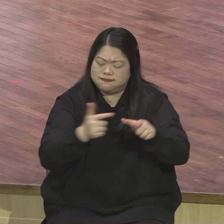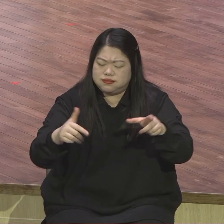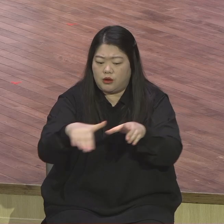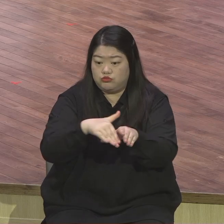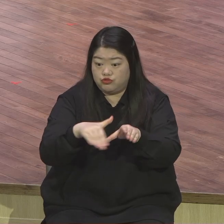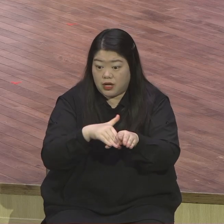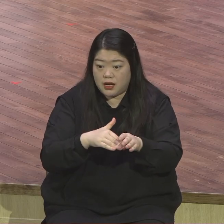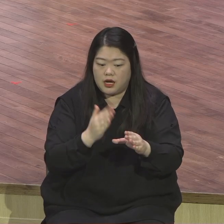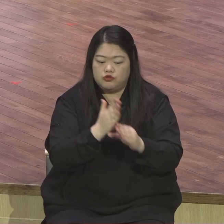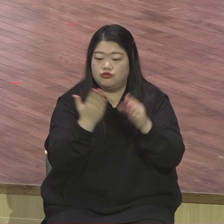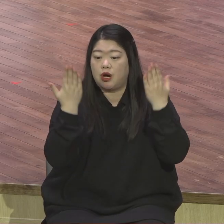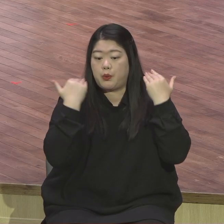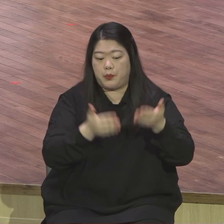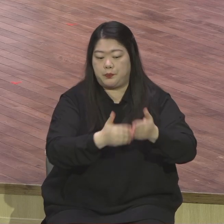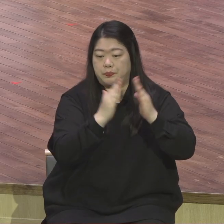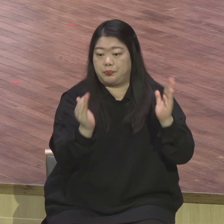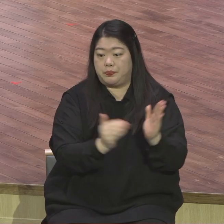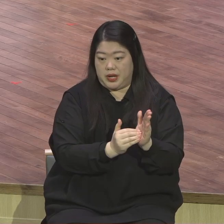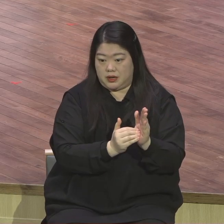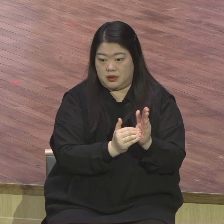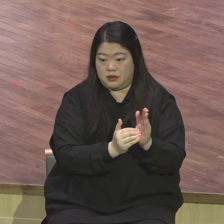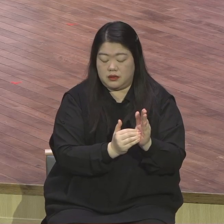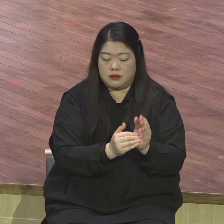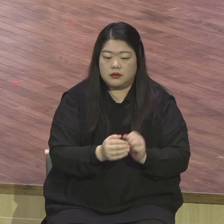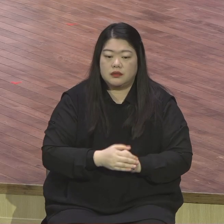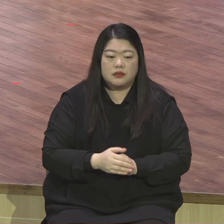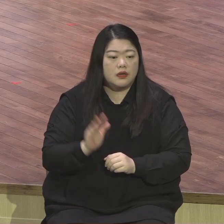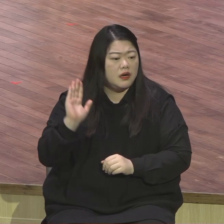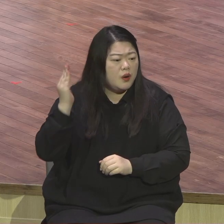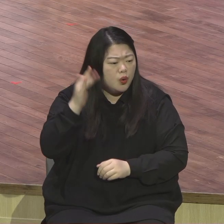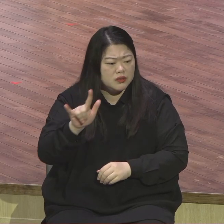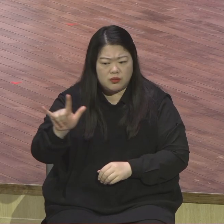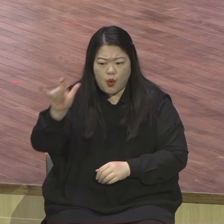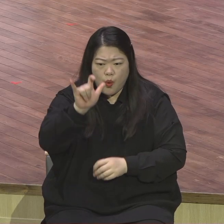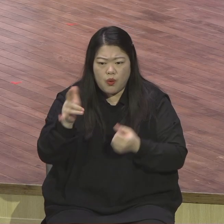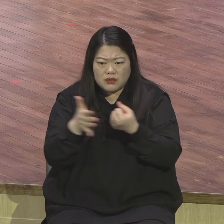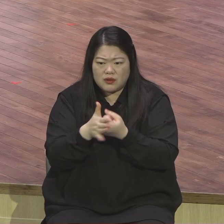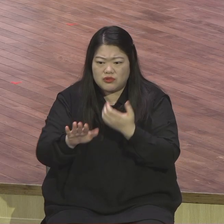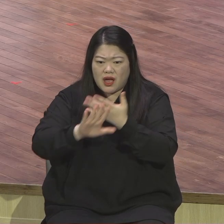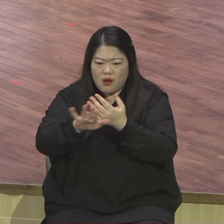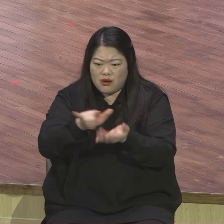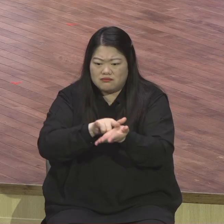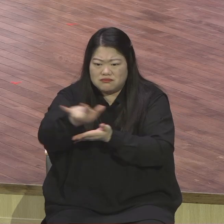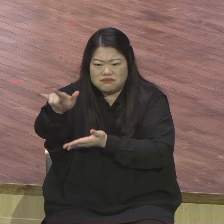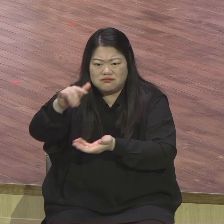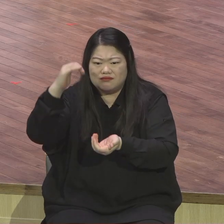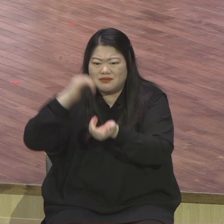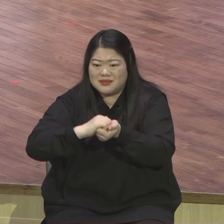코로나19로 인해서 국제적인 이동이 제한되고 있음에도 불구하고 지금